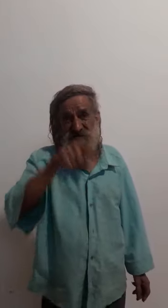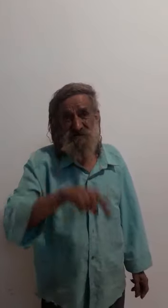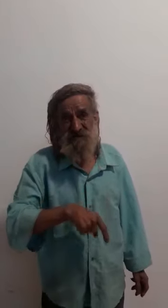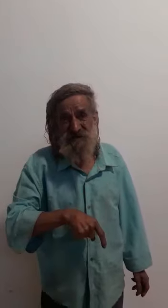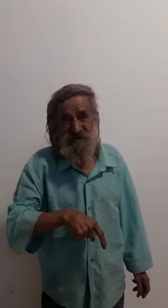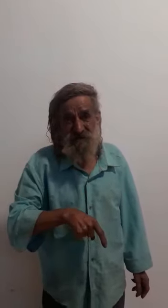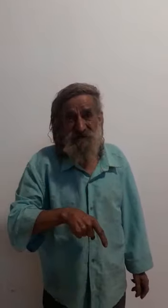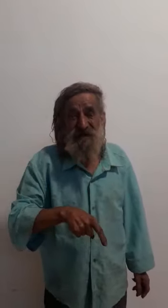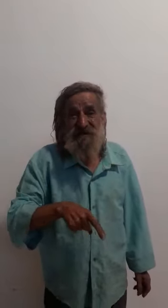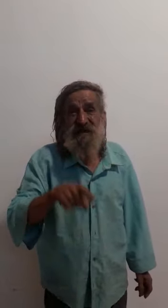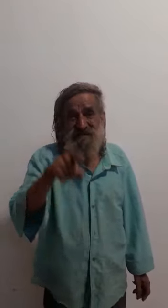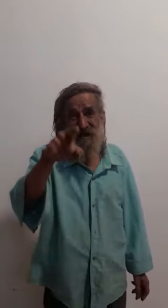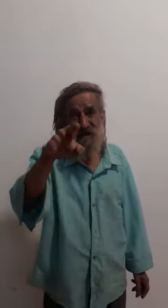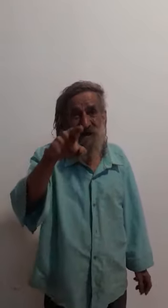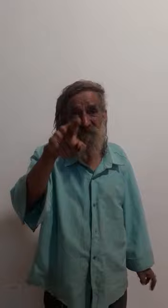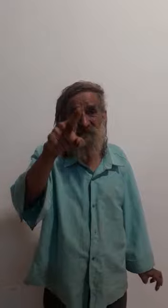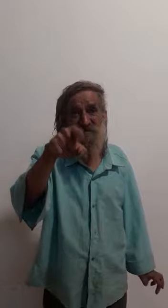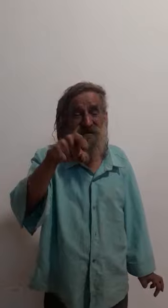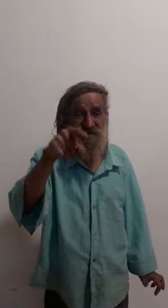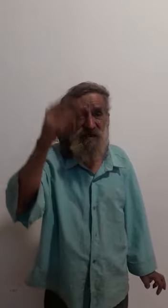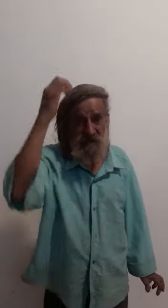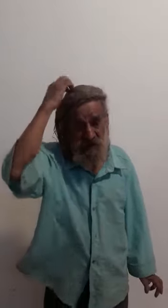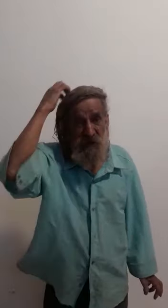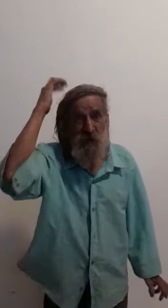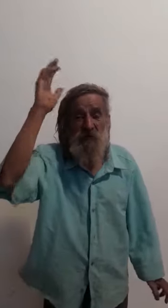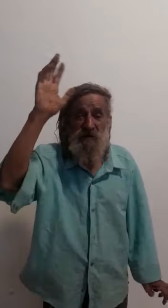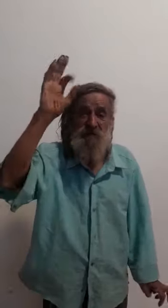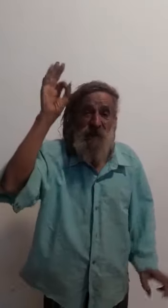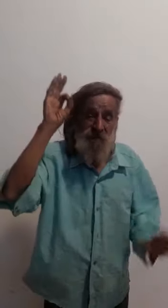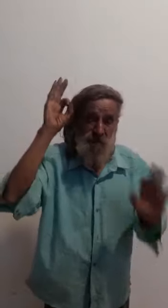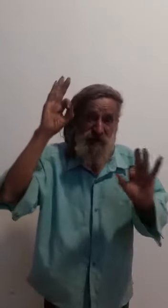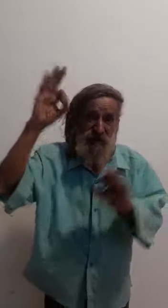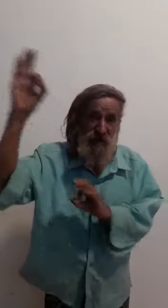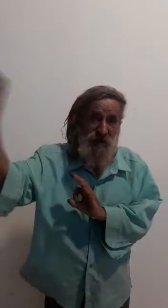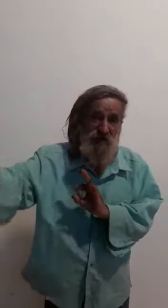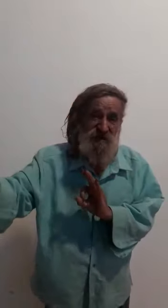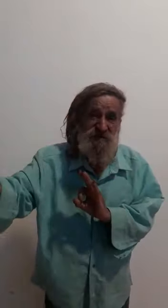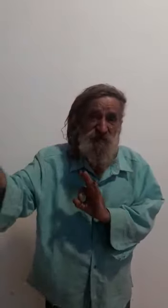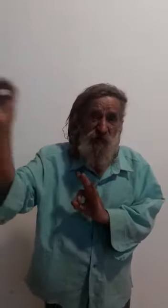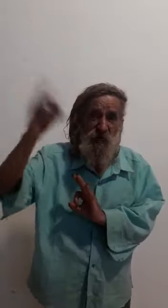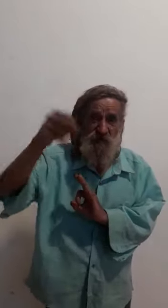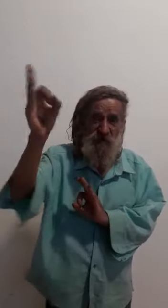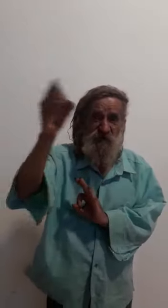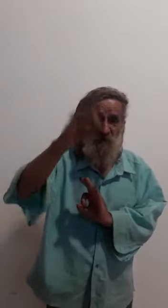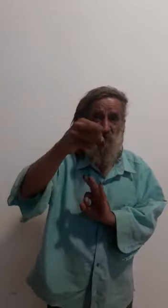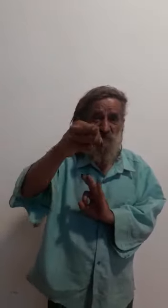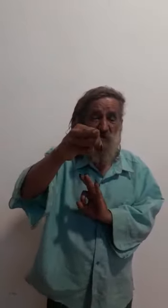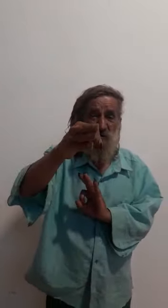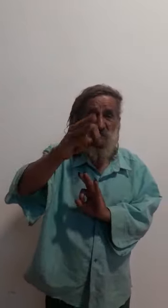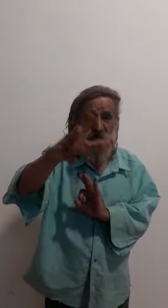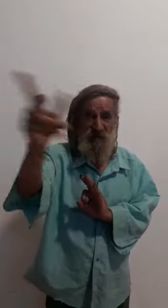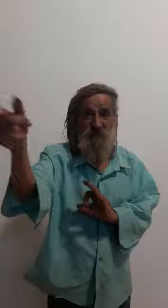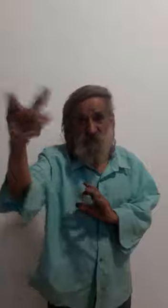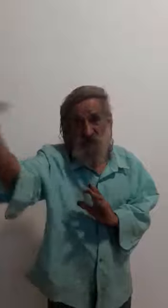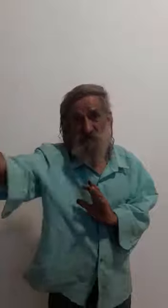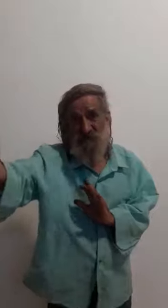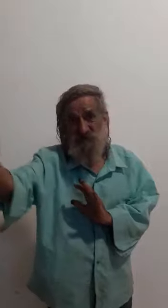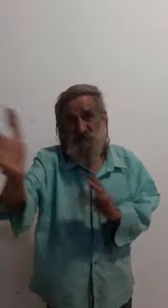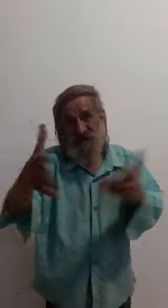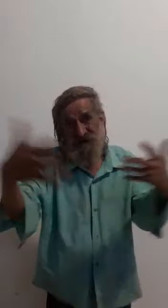engenheiro da TEIA, avisa a TEIA, olha, esse Paul Pry que o teu irmão levou e não passou lá em